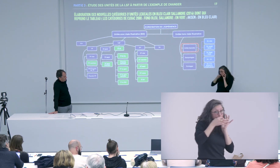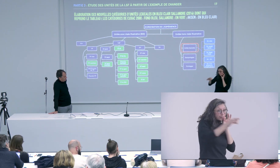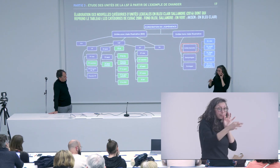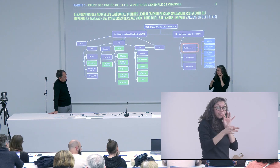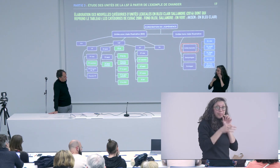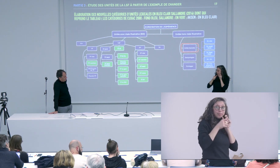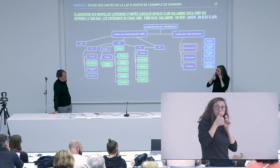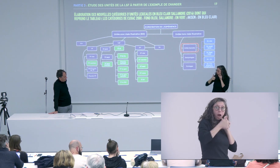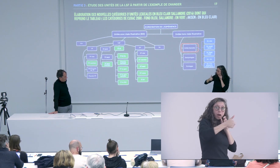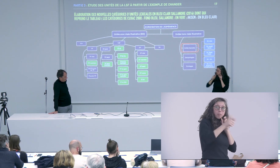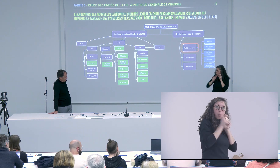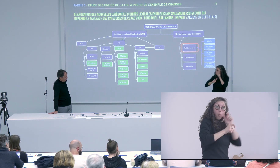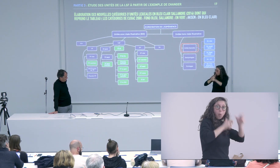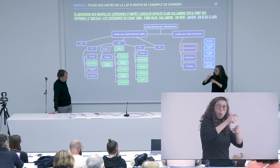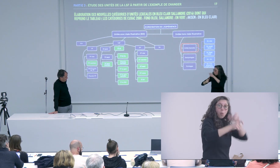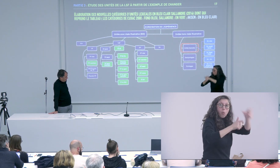ou les expressions